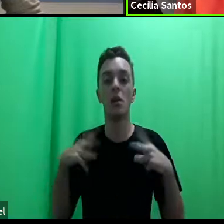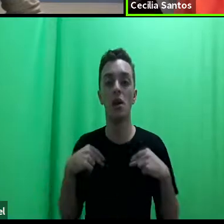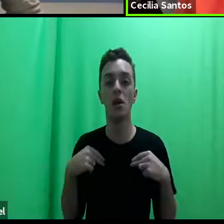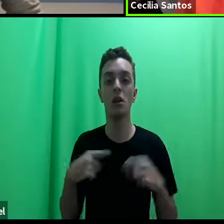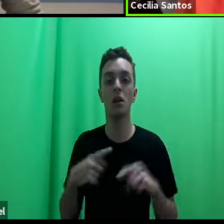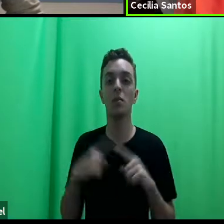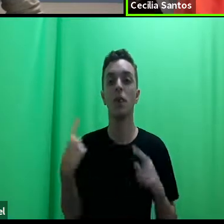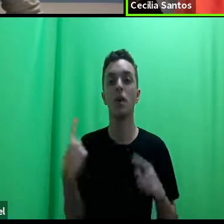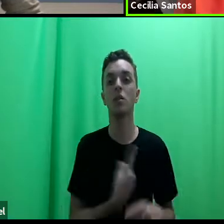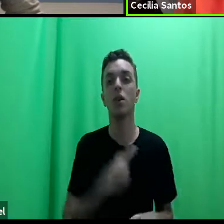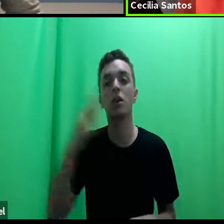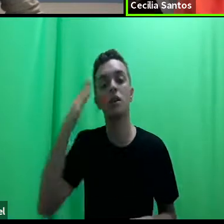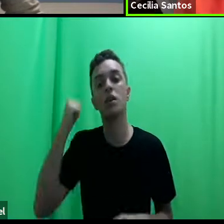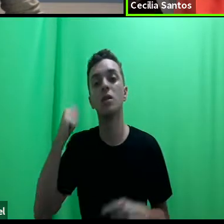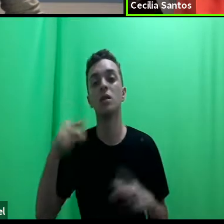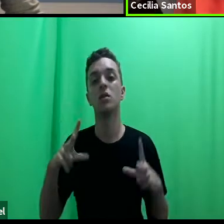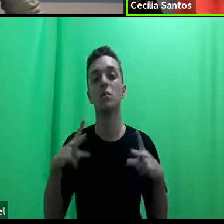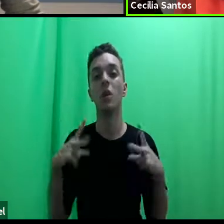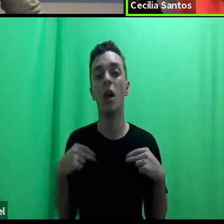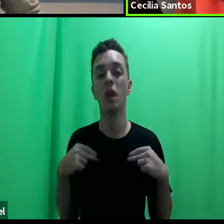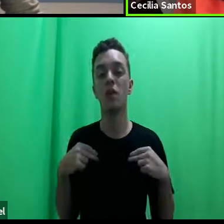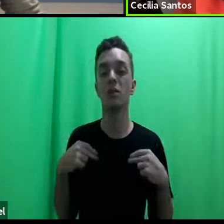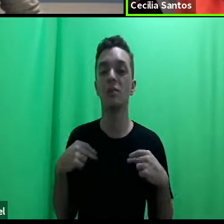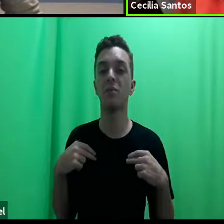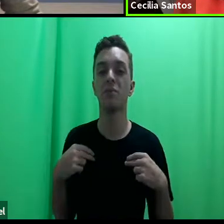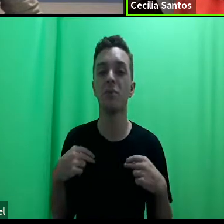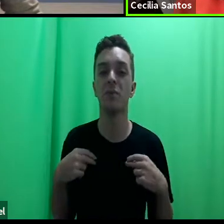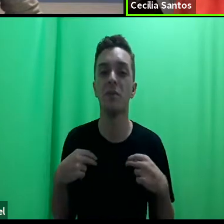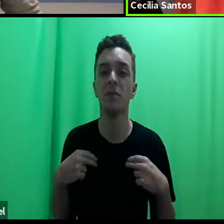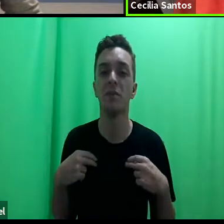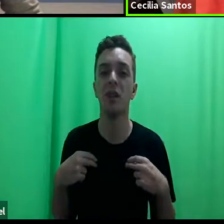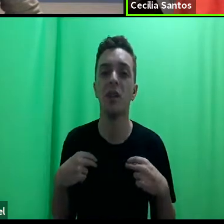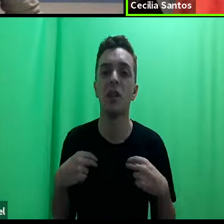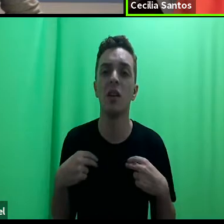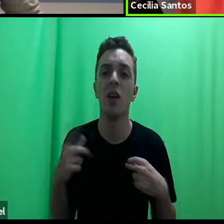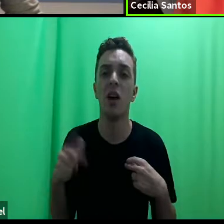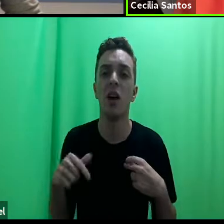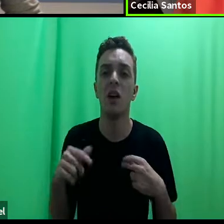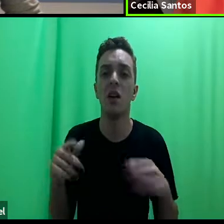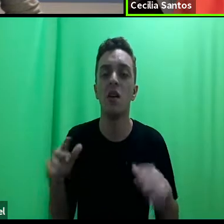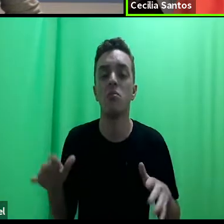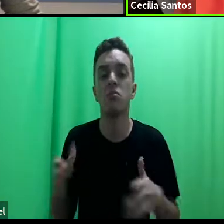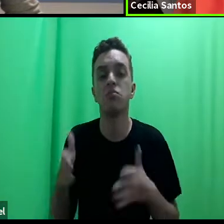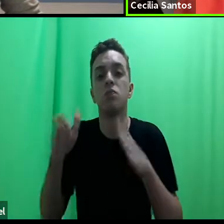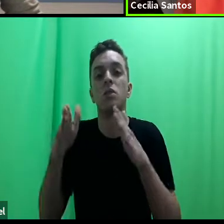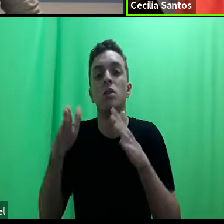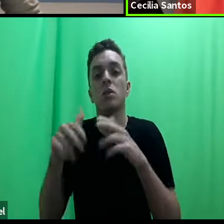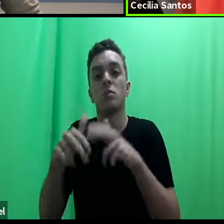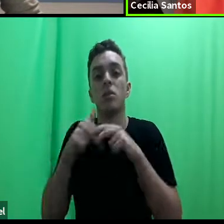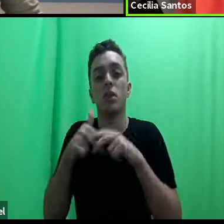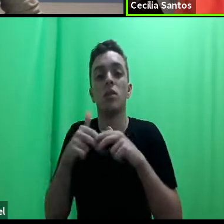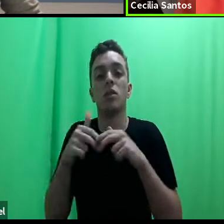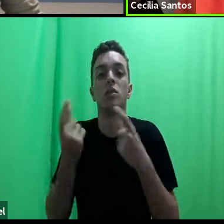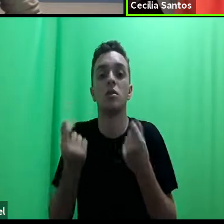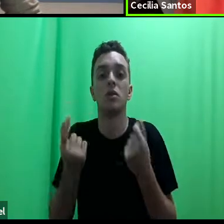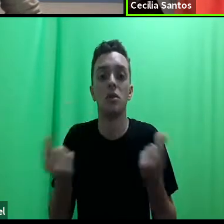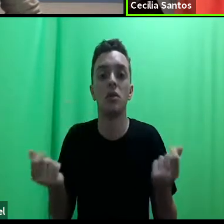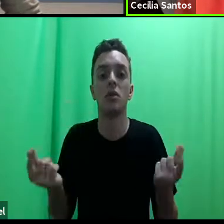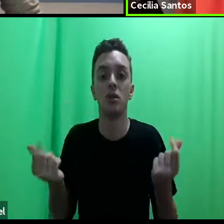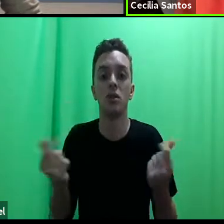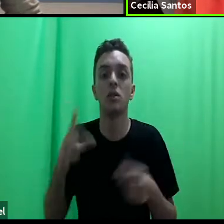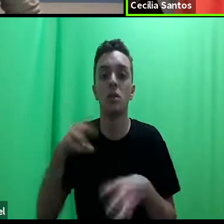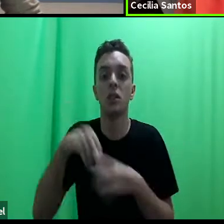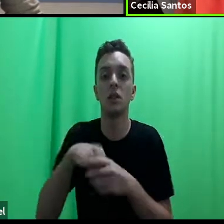que os méritos são moldados, condicionados pelas condições materiais de vida,